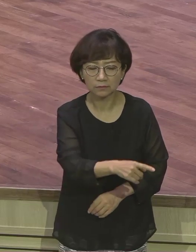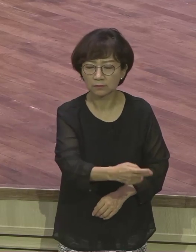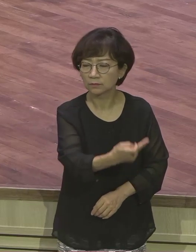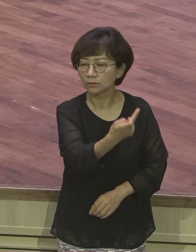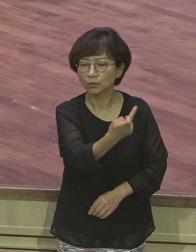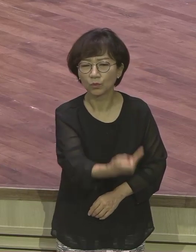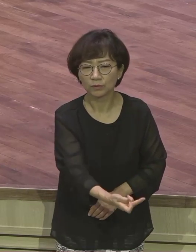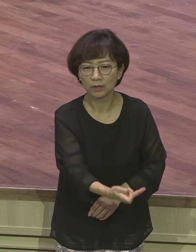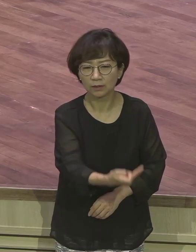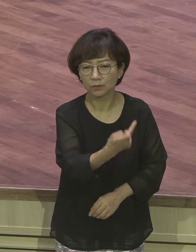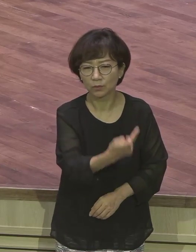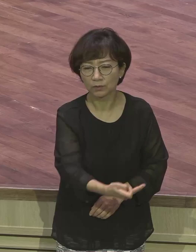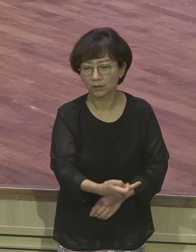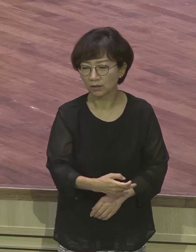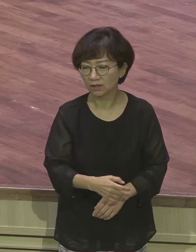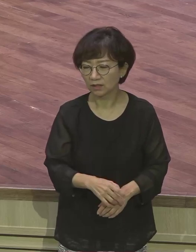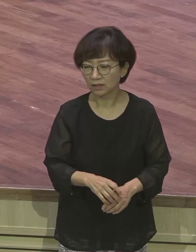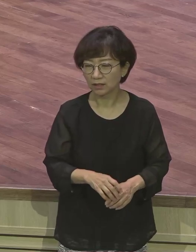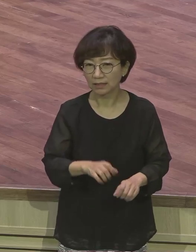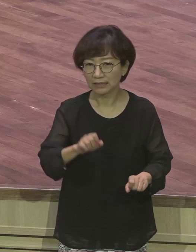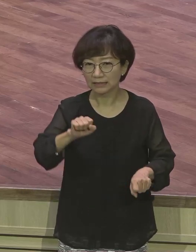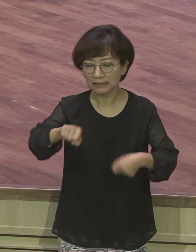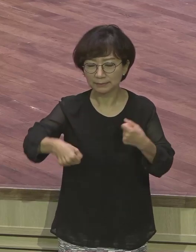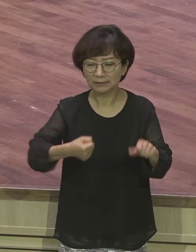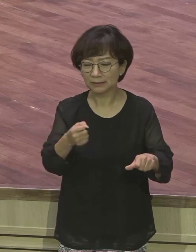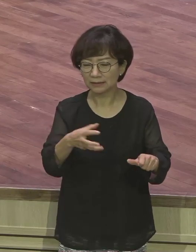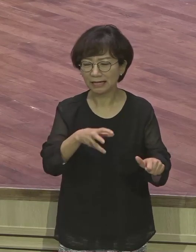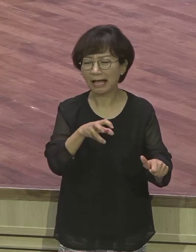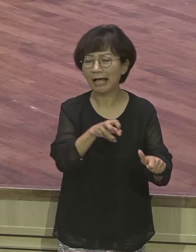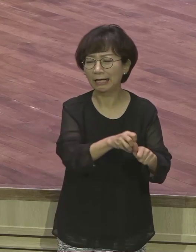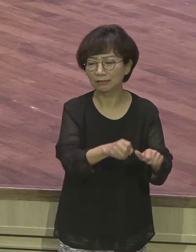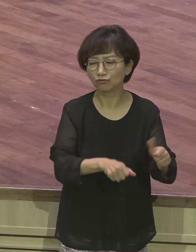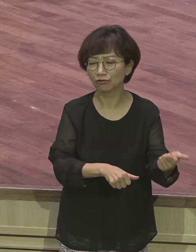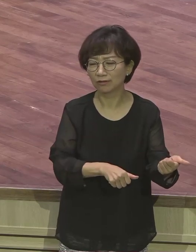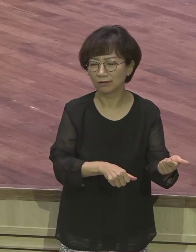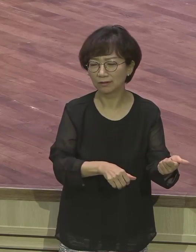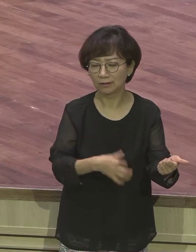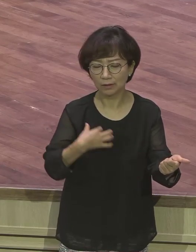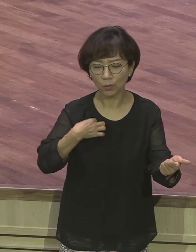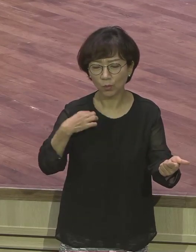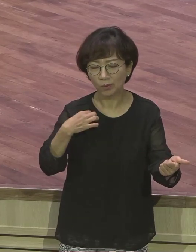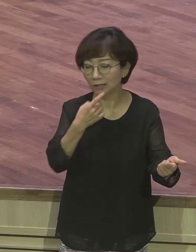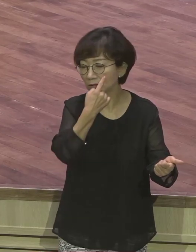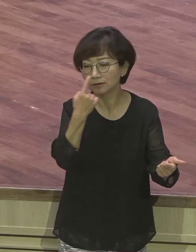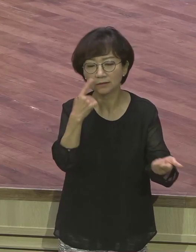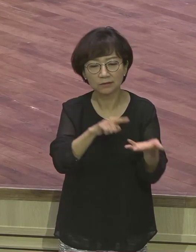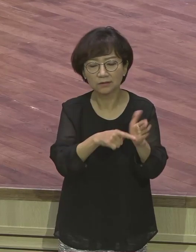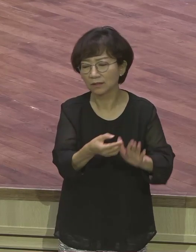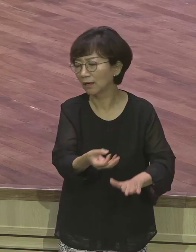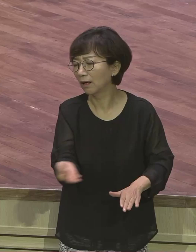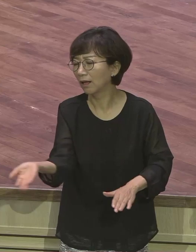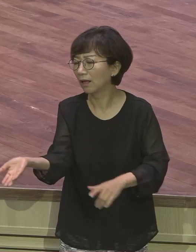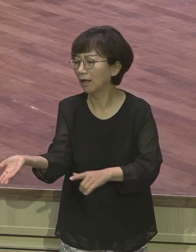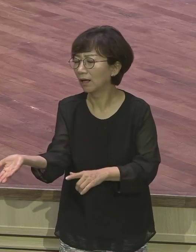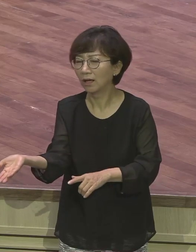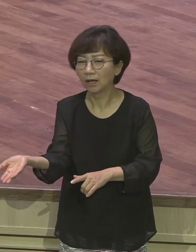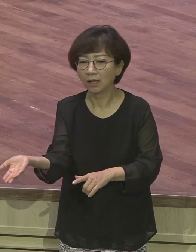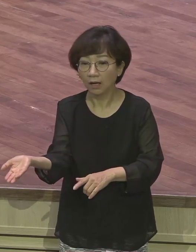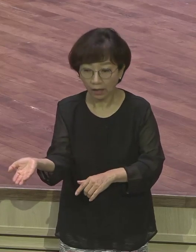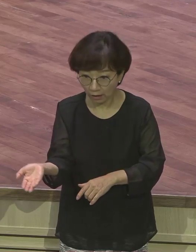아버지 야곱을 속입니다. 옷을 보여주면서 이렇게 죽어있더라고. 그렇게 아버지가 완전히 속이죠.